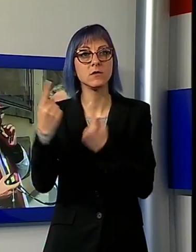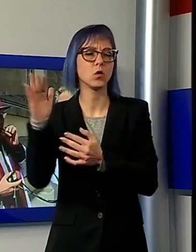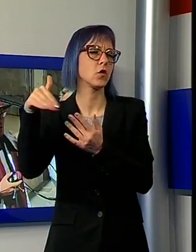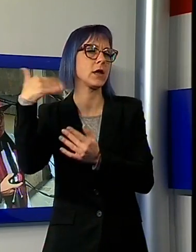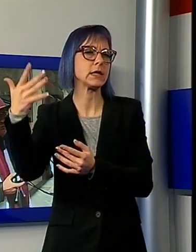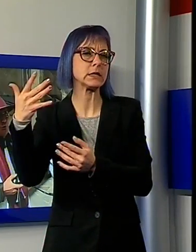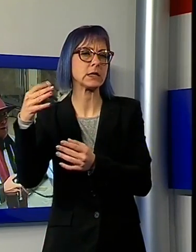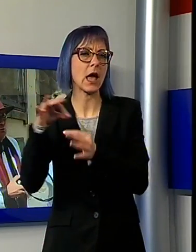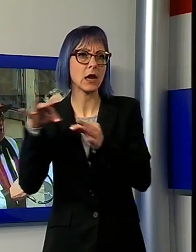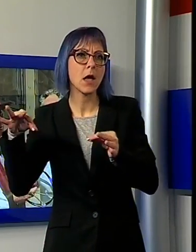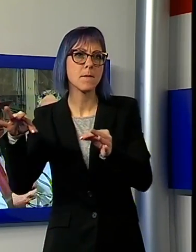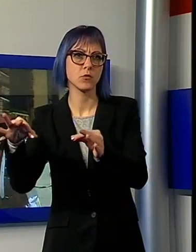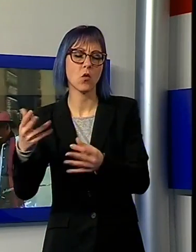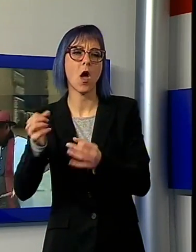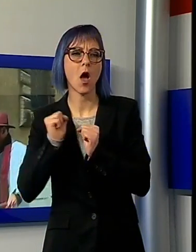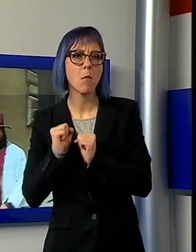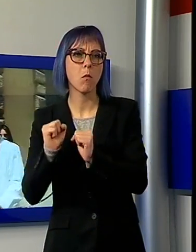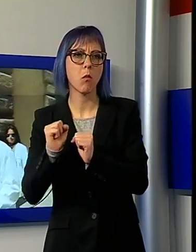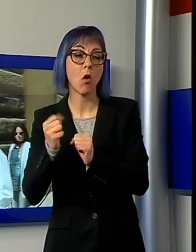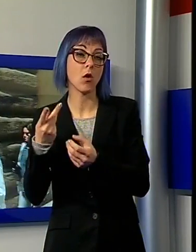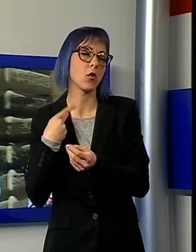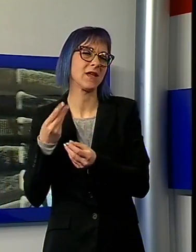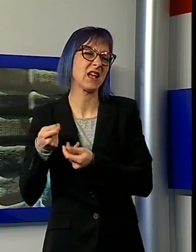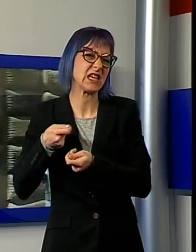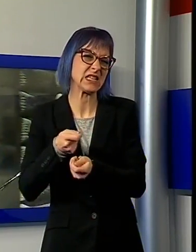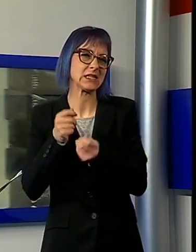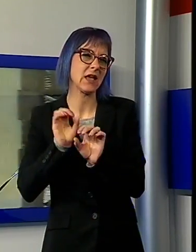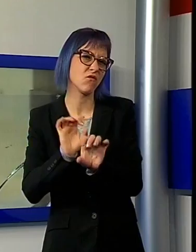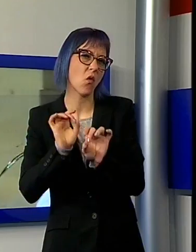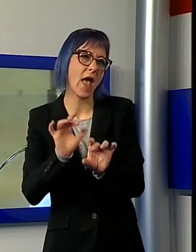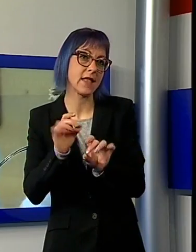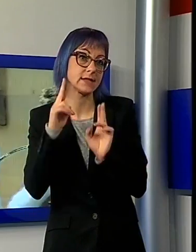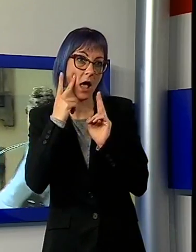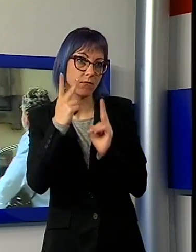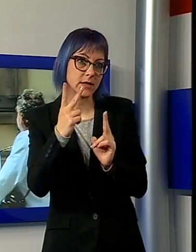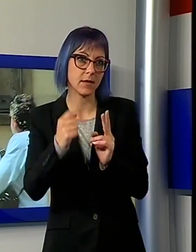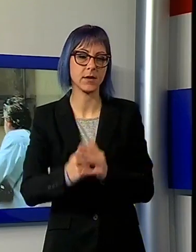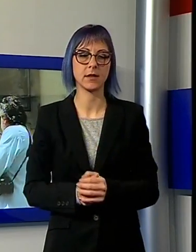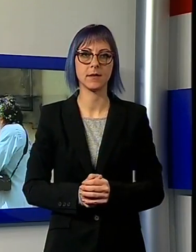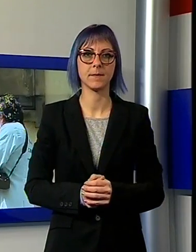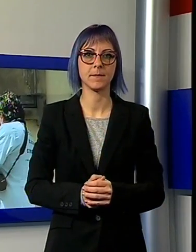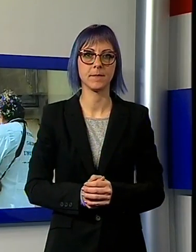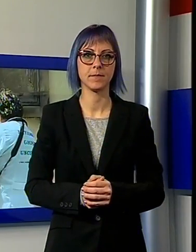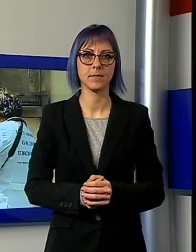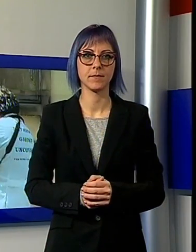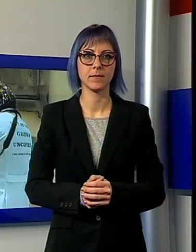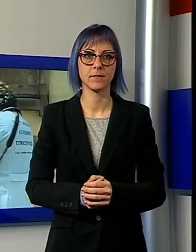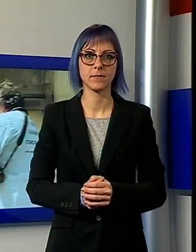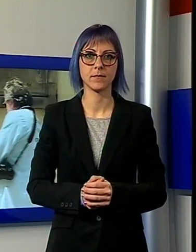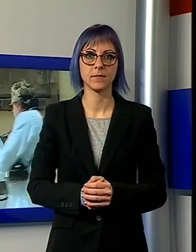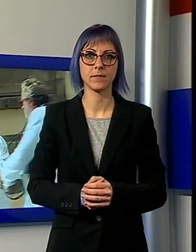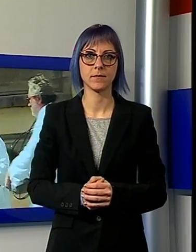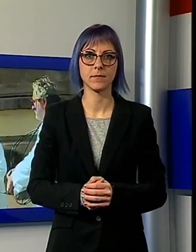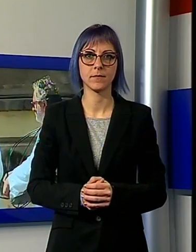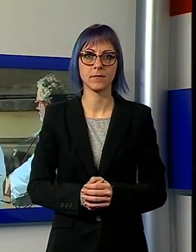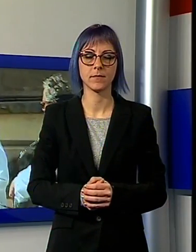che possano aver dato vita agli avvistamenti. Essenzialmente gli strumenti non hanno dimostrato